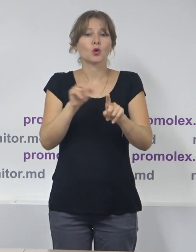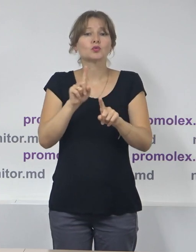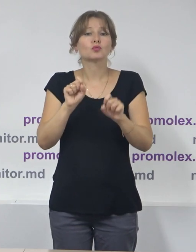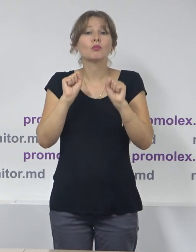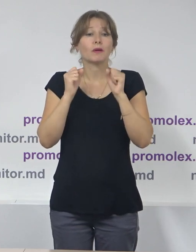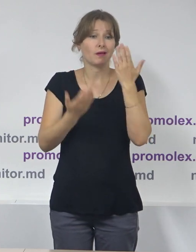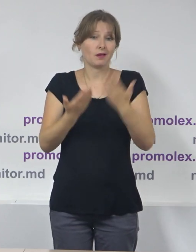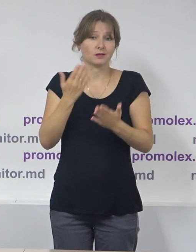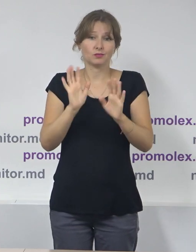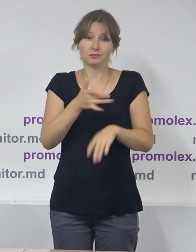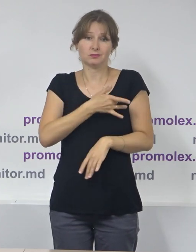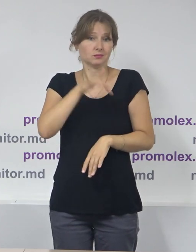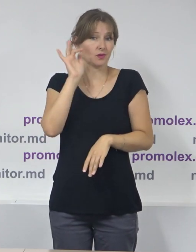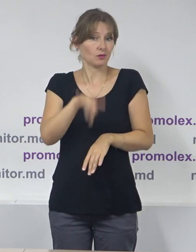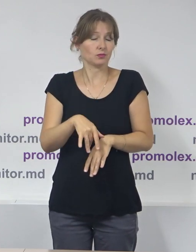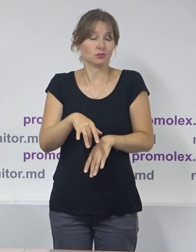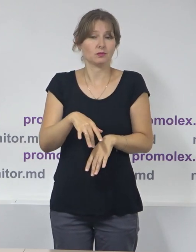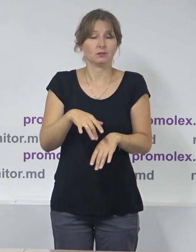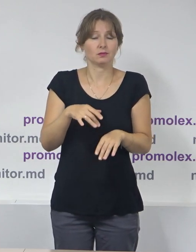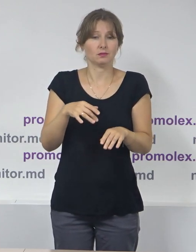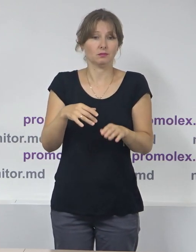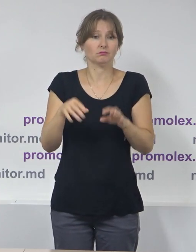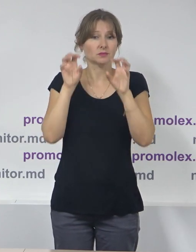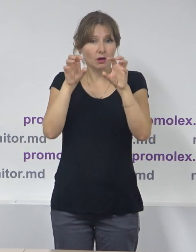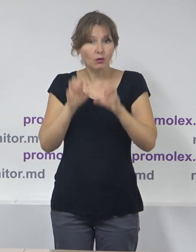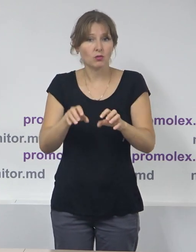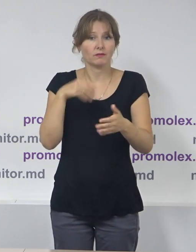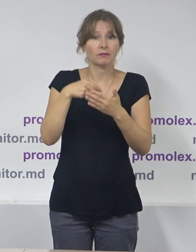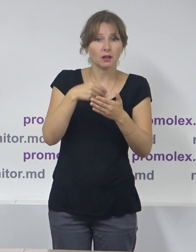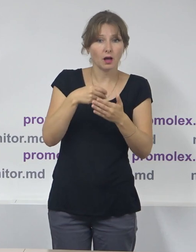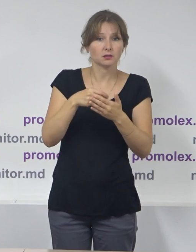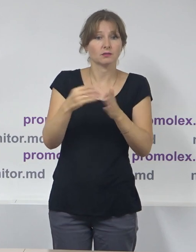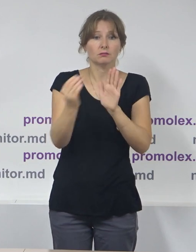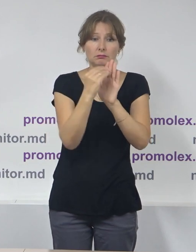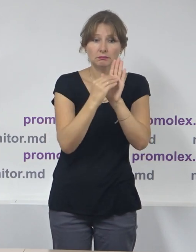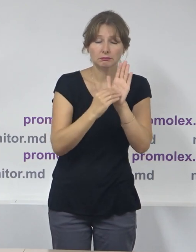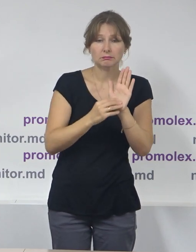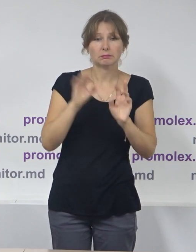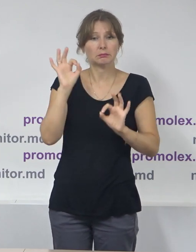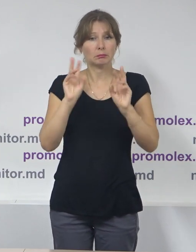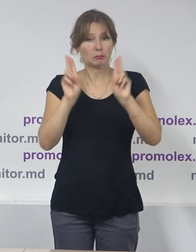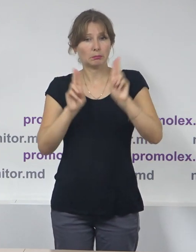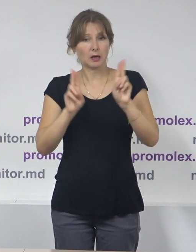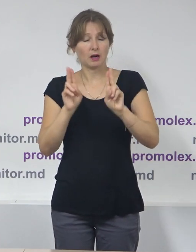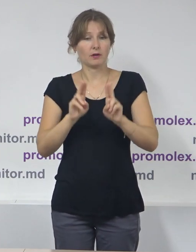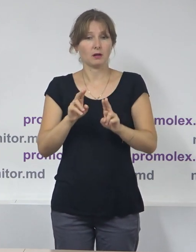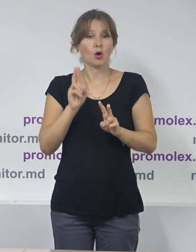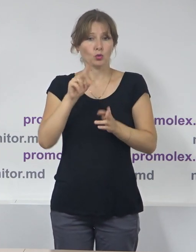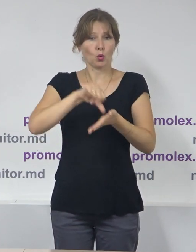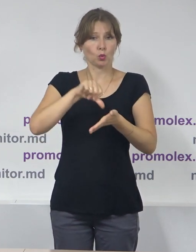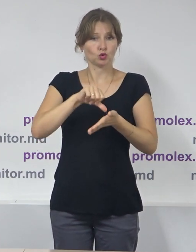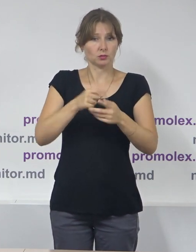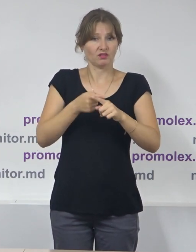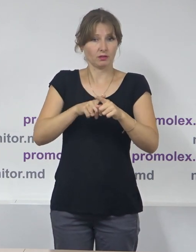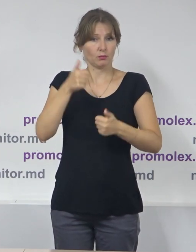implementarea riguroasă a cerinților de transparență financiară a partidilor politice și a concurenților electorale. La acest